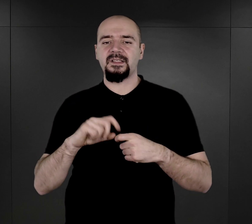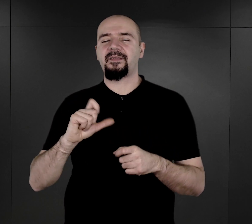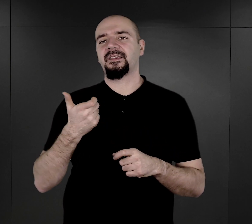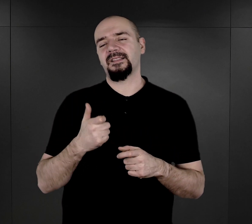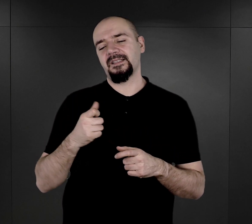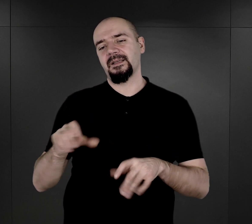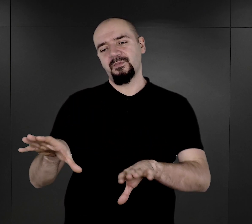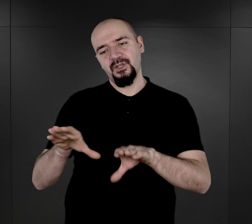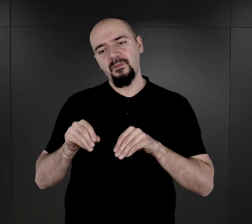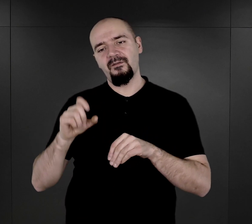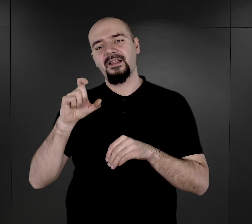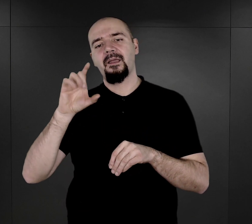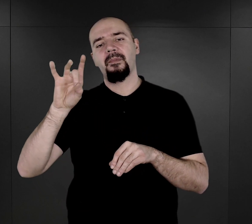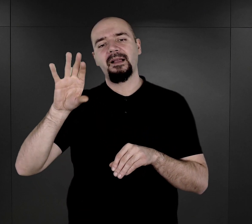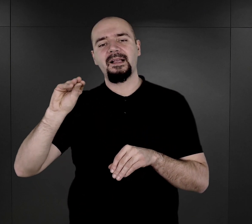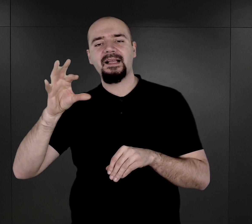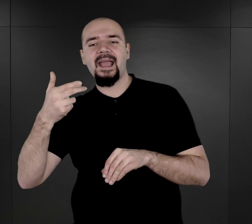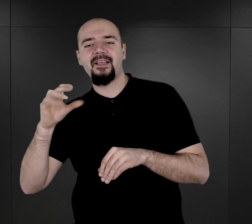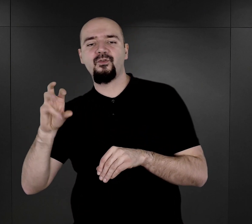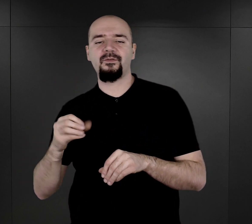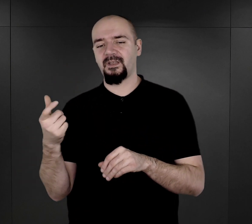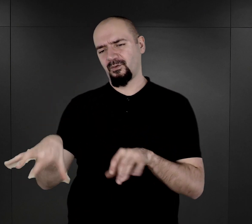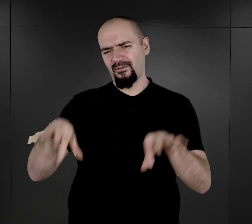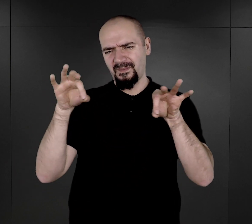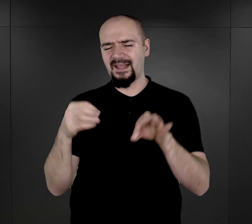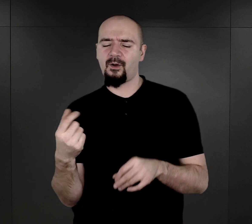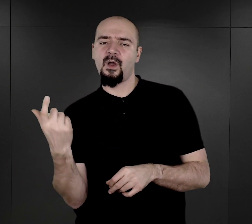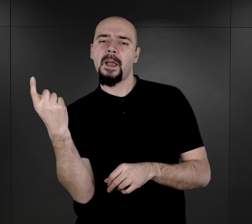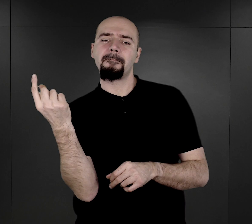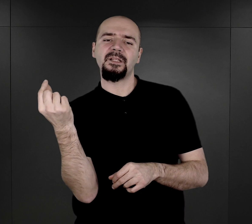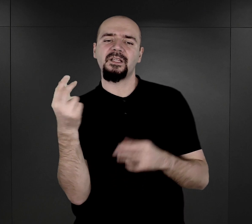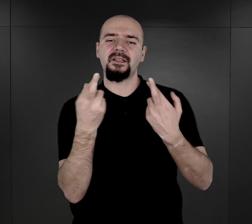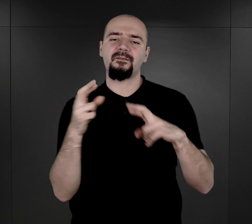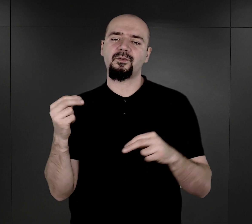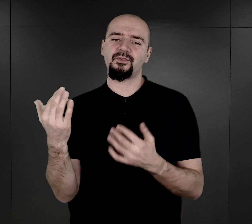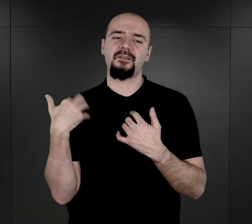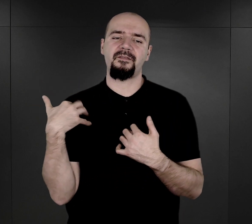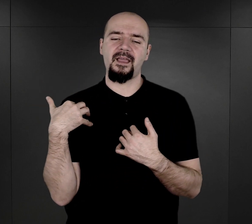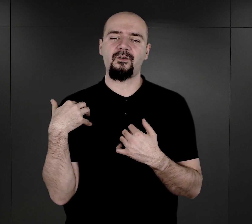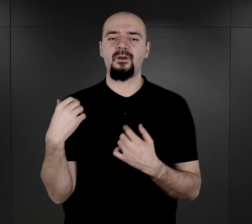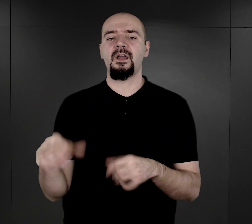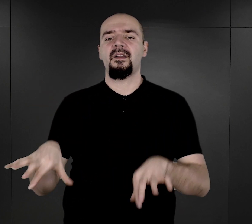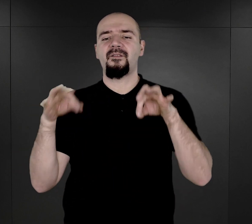dziedziczenia i tutaj wybierał bliźnięta w różnym wieku. Wybrane osoby były oddzielane,